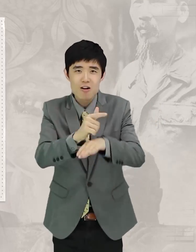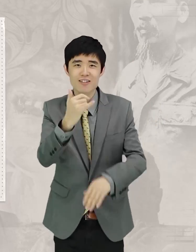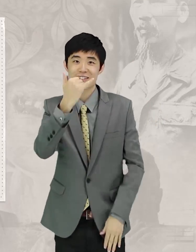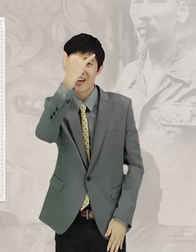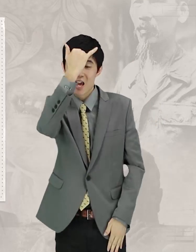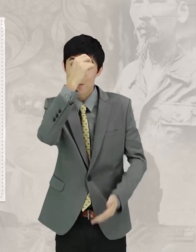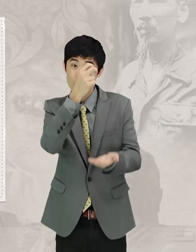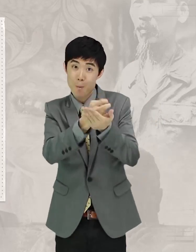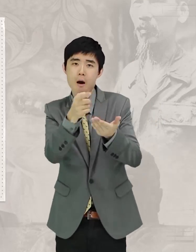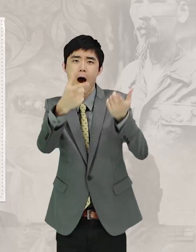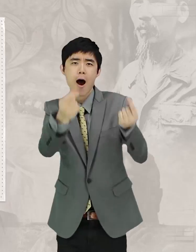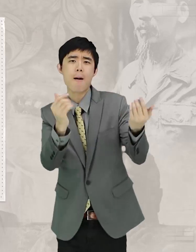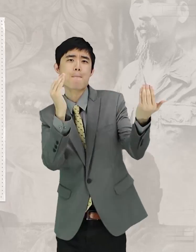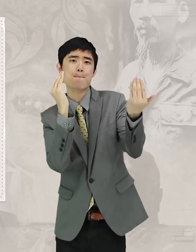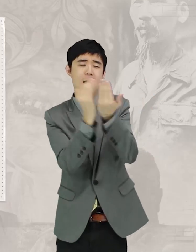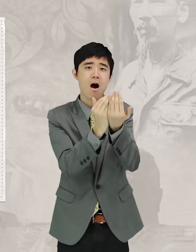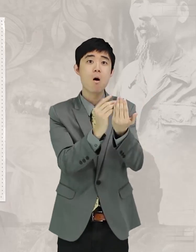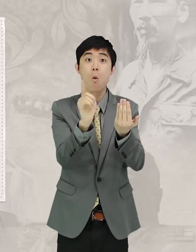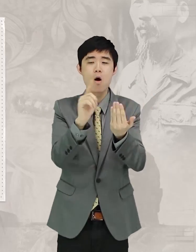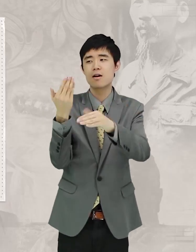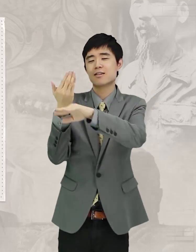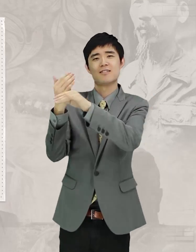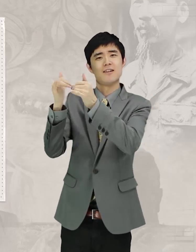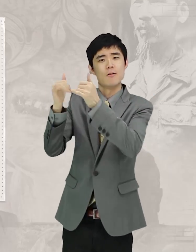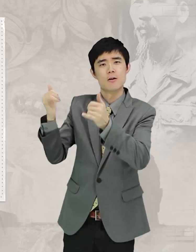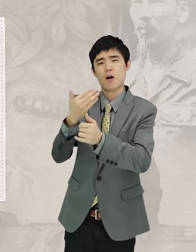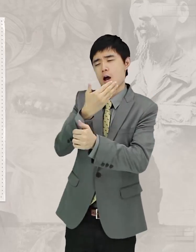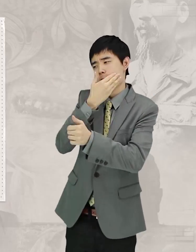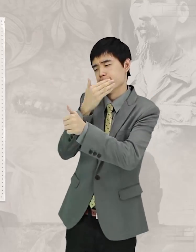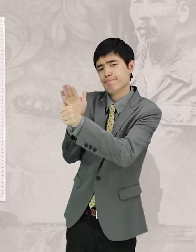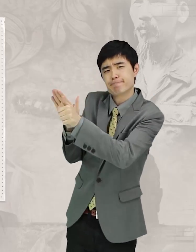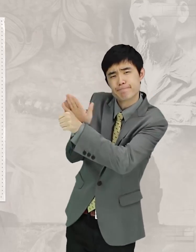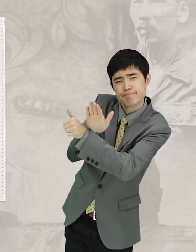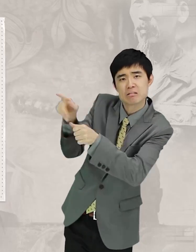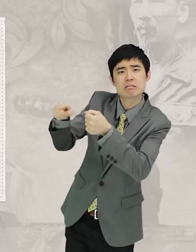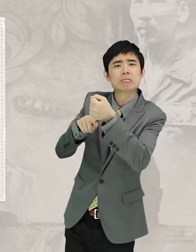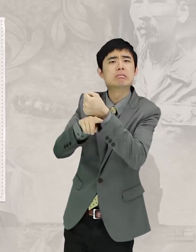결국 예법에 맞게 다른 사람을 아껴주는 것이라고 할 수 있어.